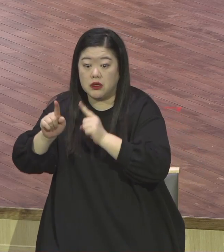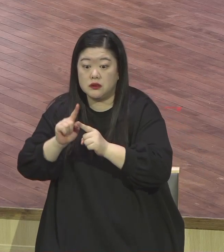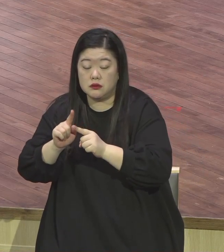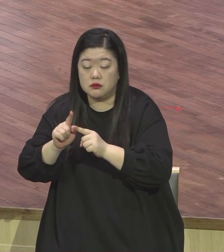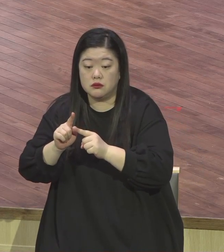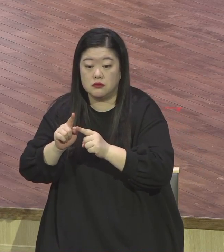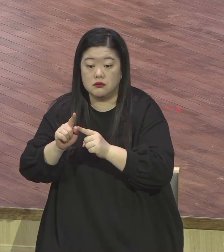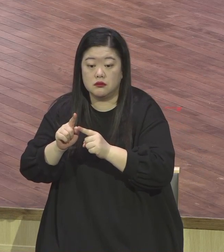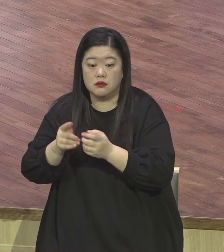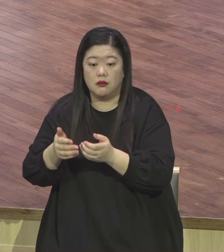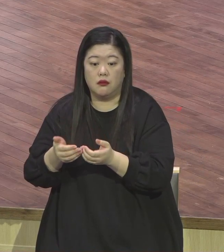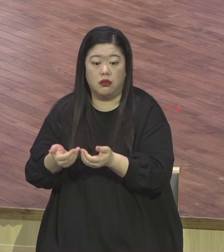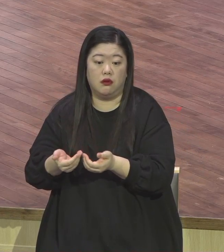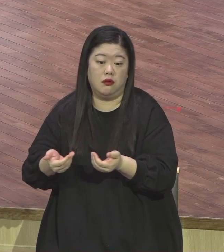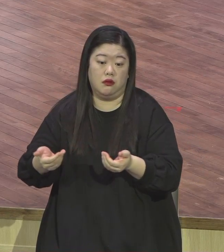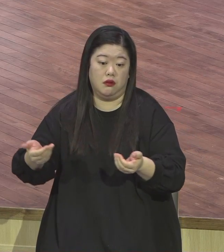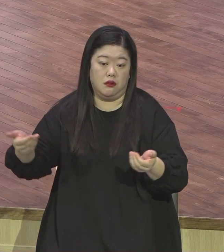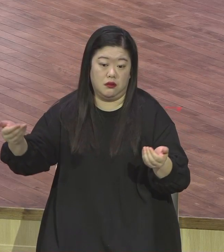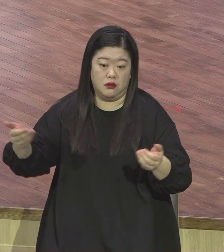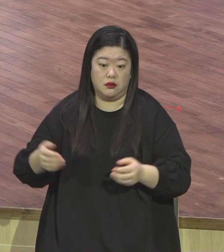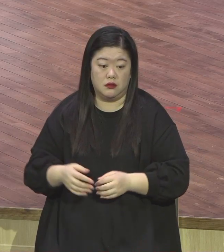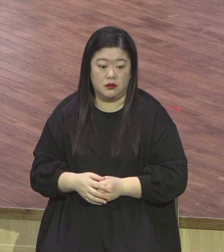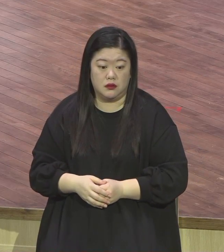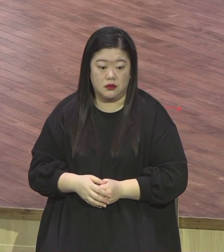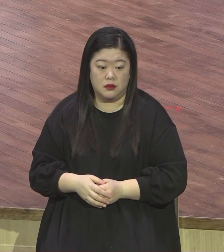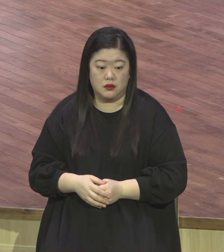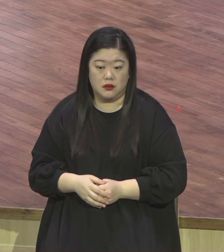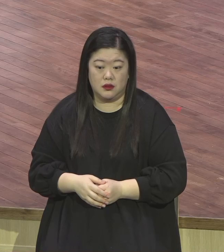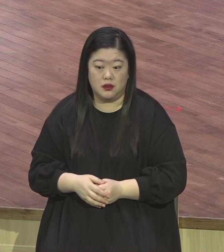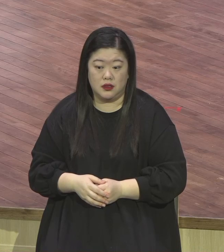하나가 뭐냐 음식을 먹을 때 손을 씻고 먹어라